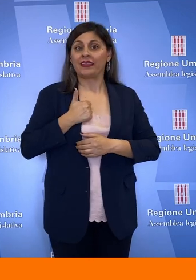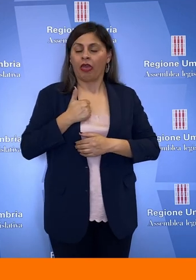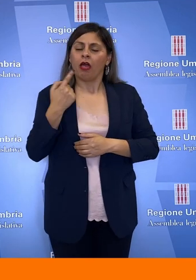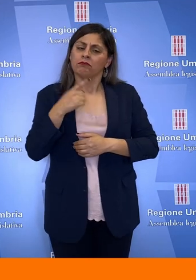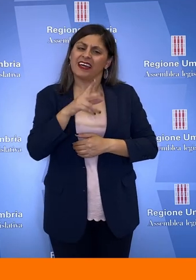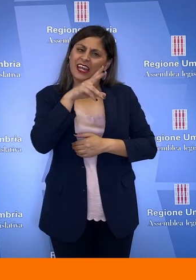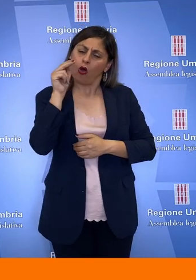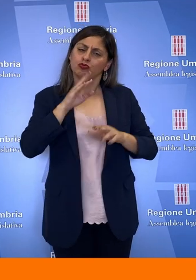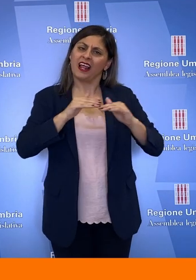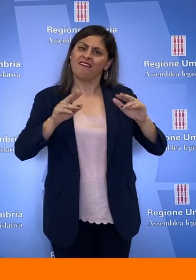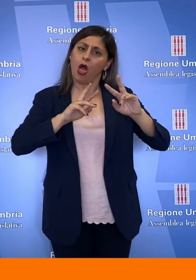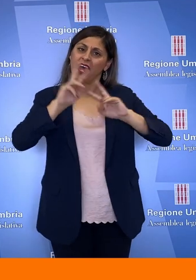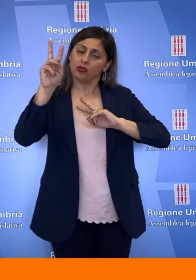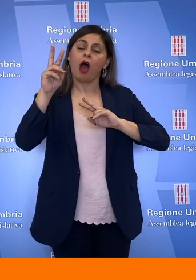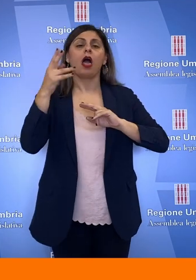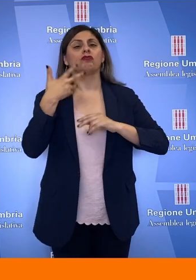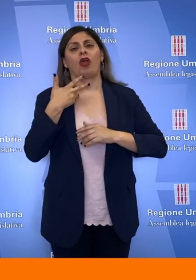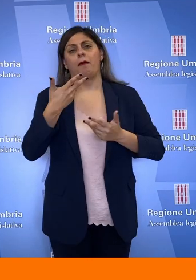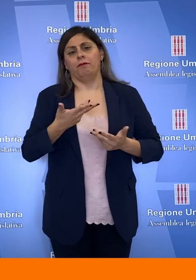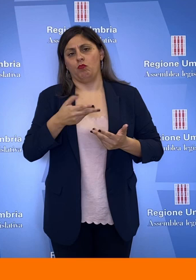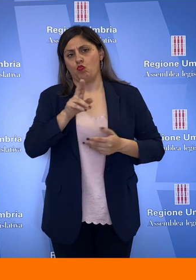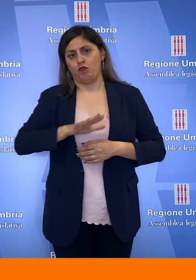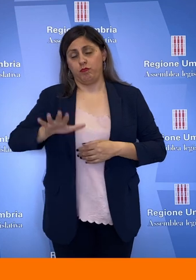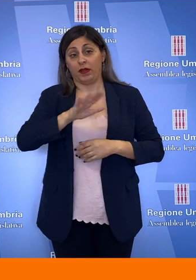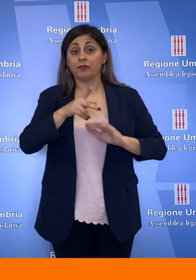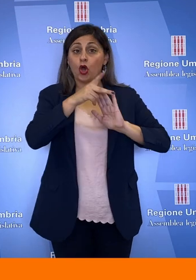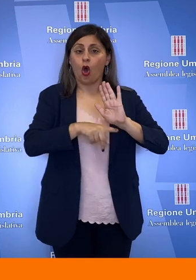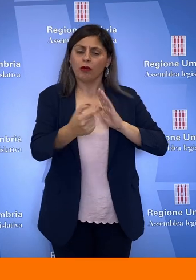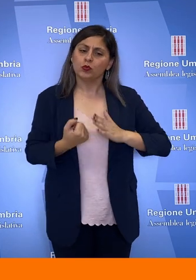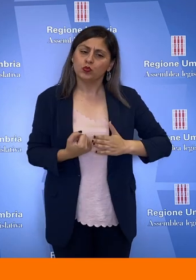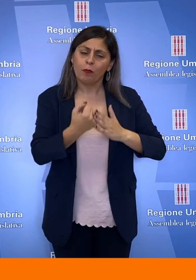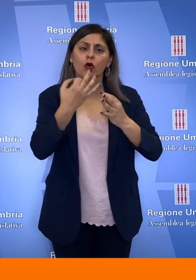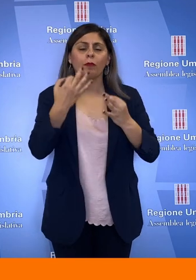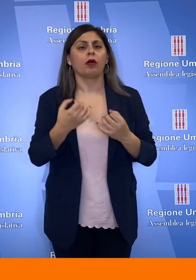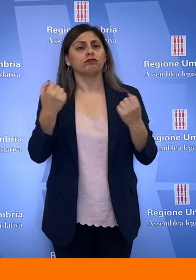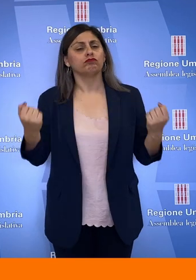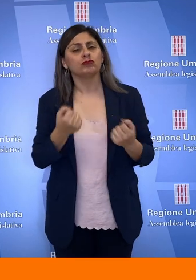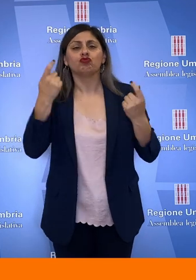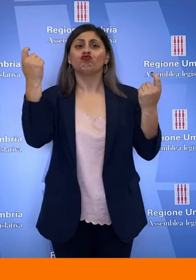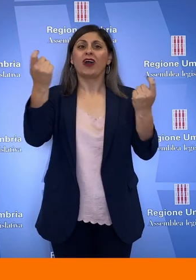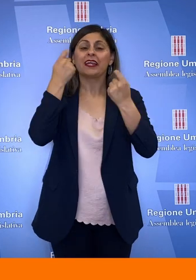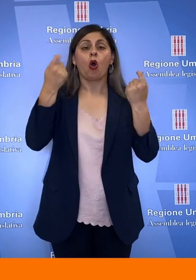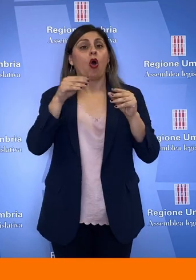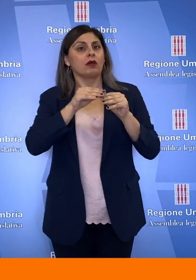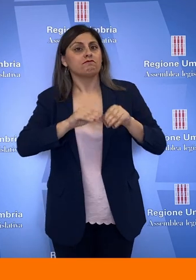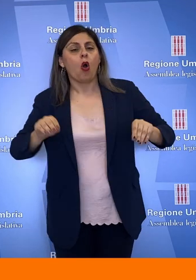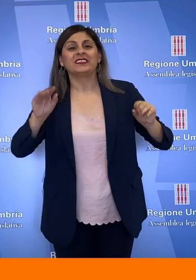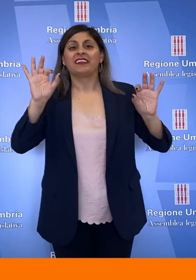riconosciute a livello nazionale operanti in Umbria. La norma sostiene lo svolgimento di cerimonie, manifestazioni, mostre,